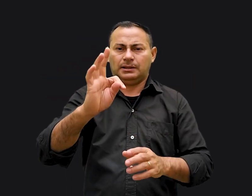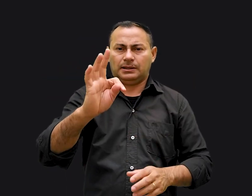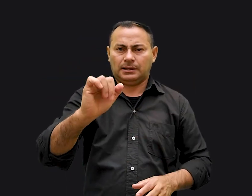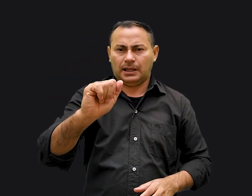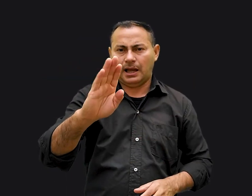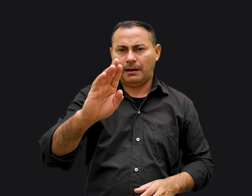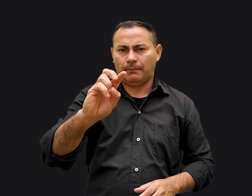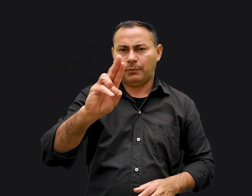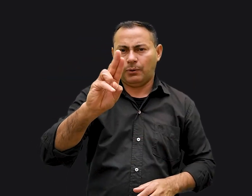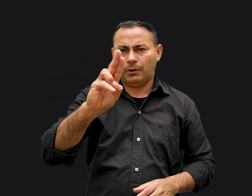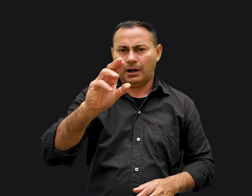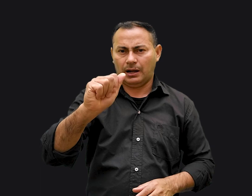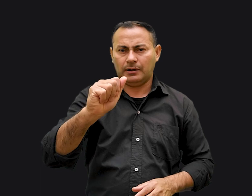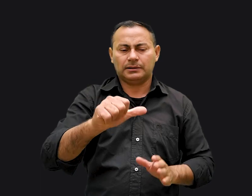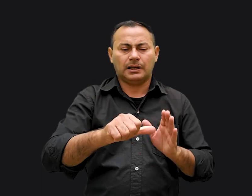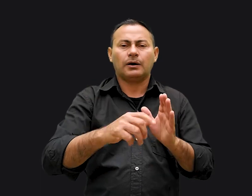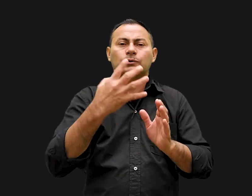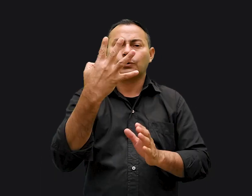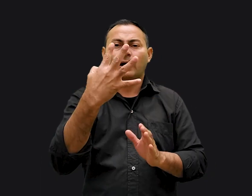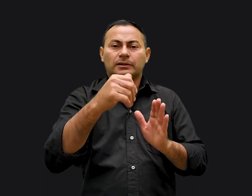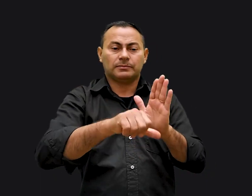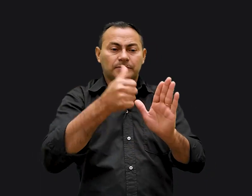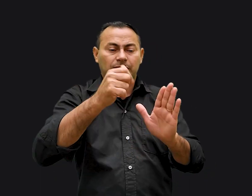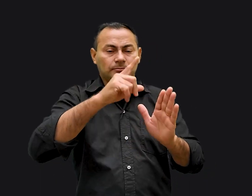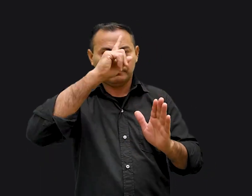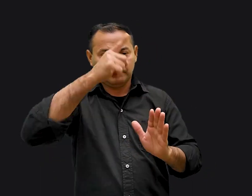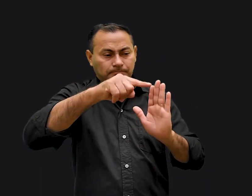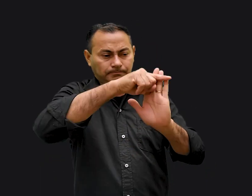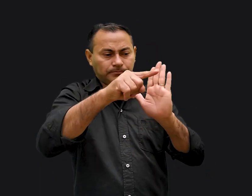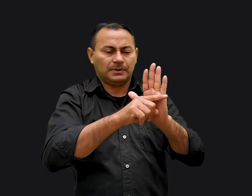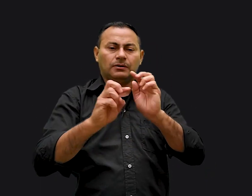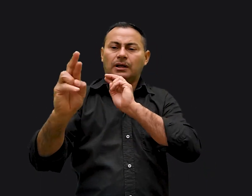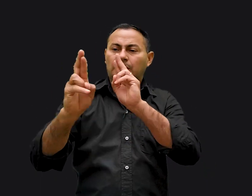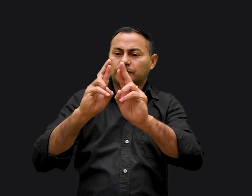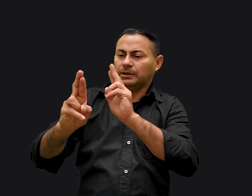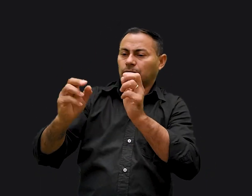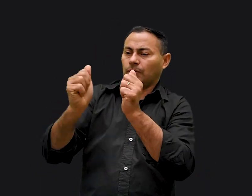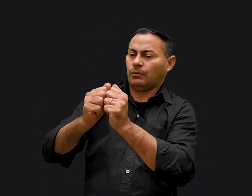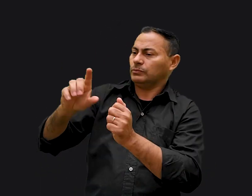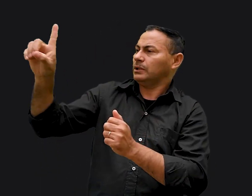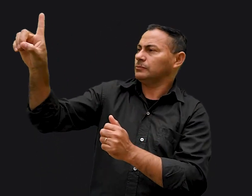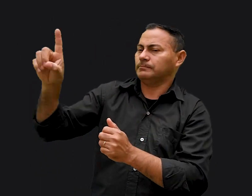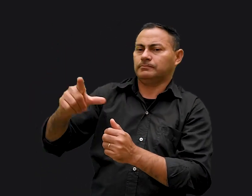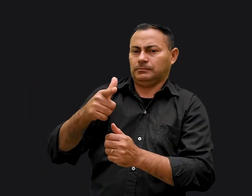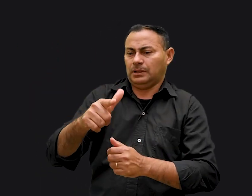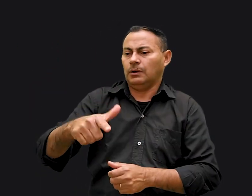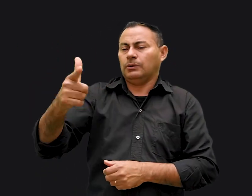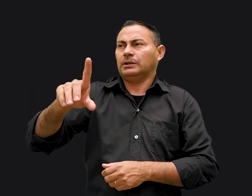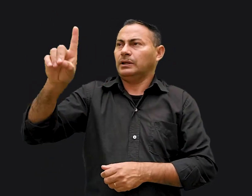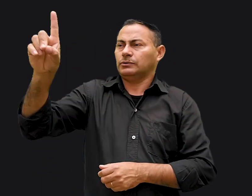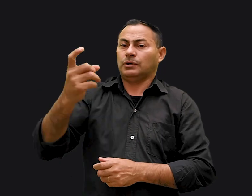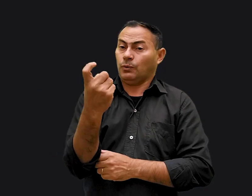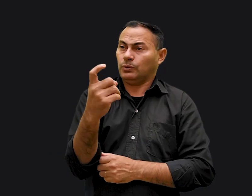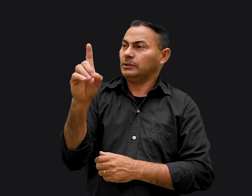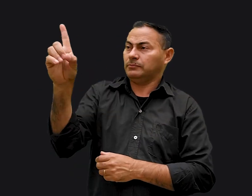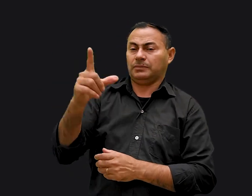estavam os quatro primeiros mandamentos que governam o nosso relacionamento com Deus. Não terás outros deuses diante de mim.